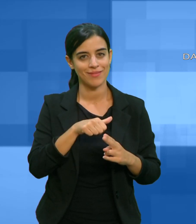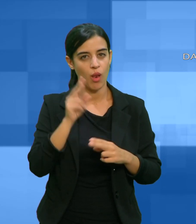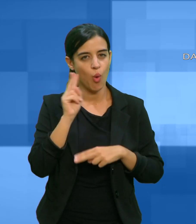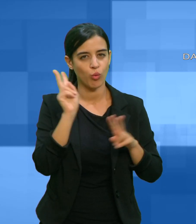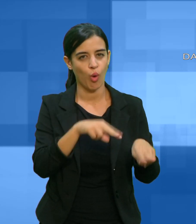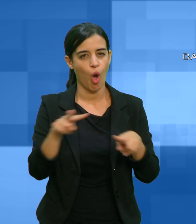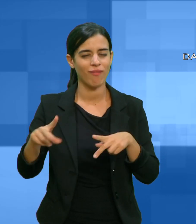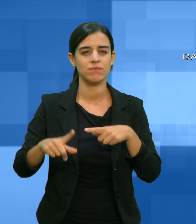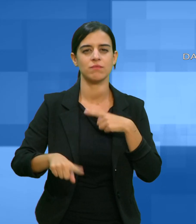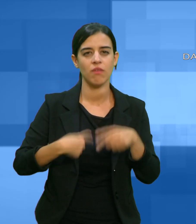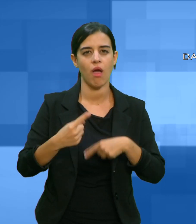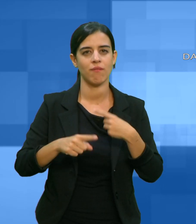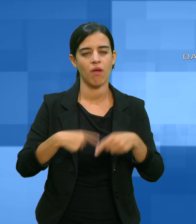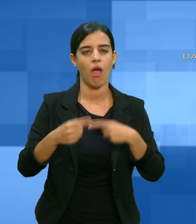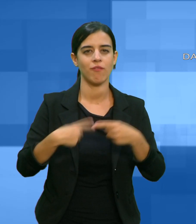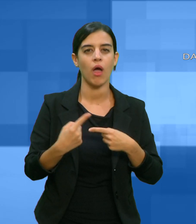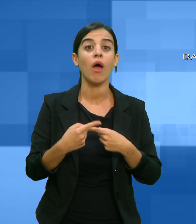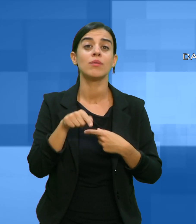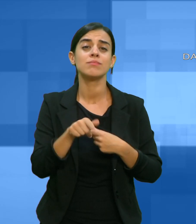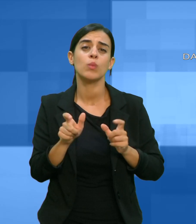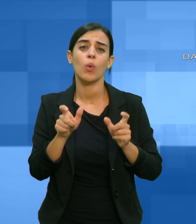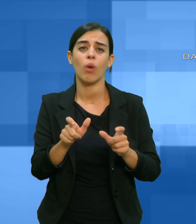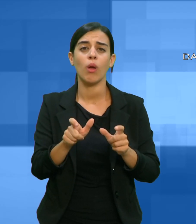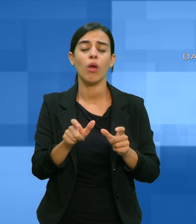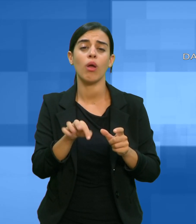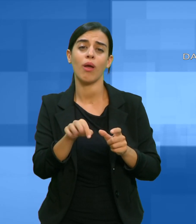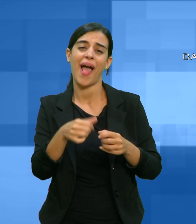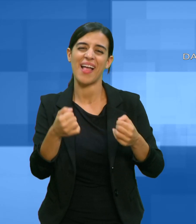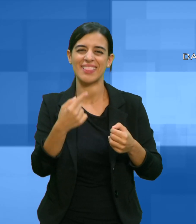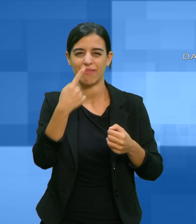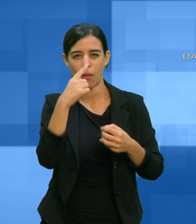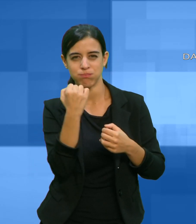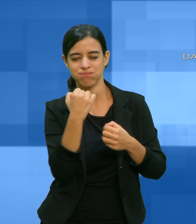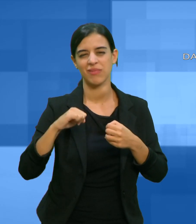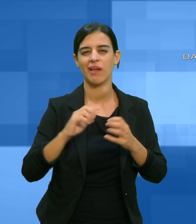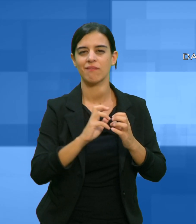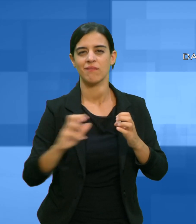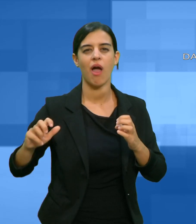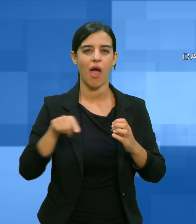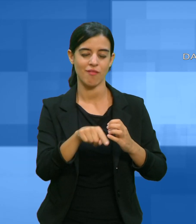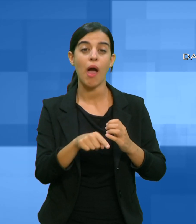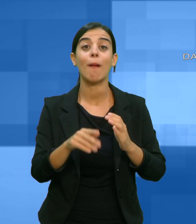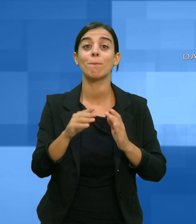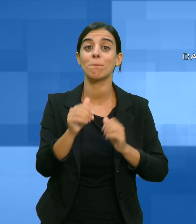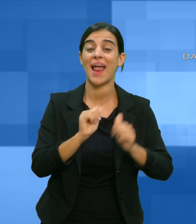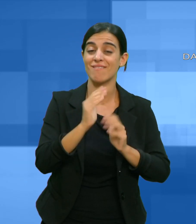per la prevenzione e la repressione del traffico illecito di sostanze